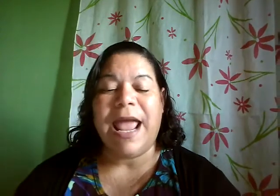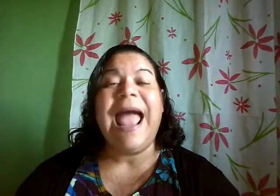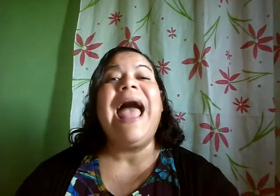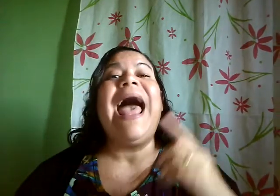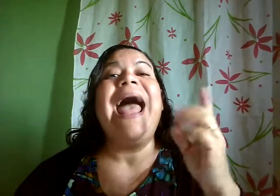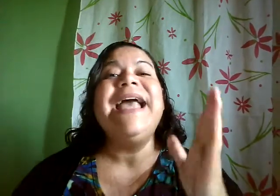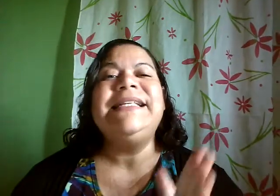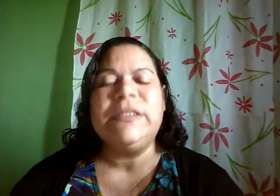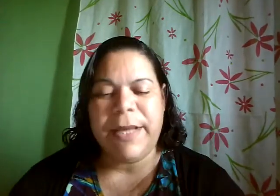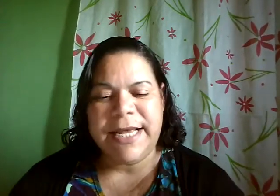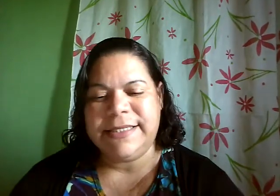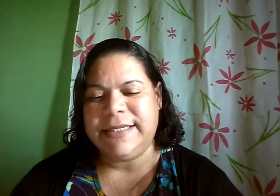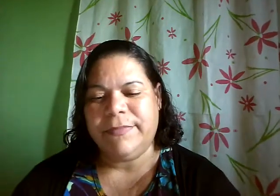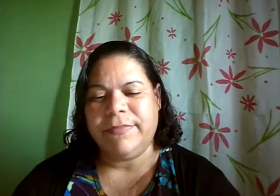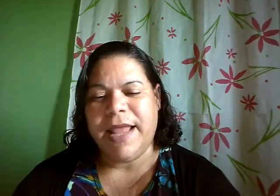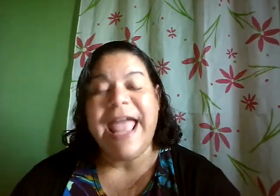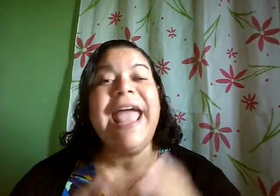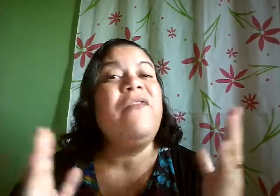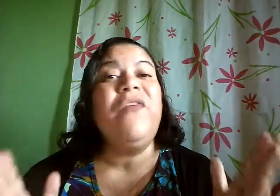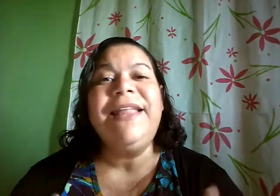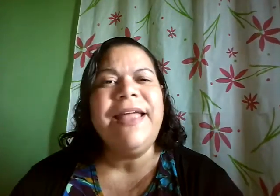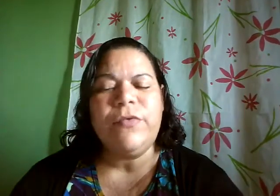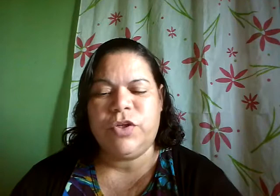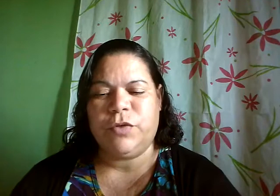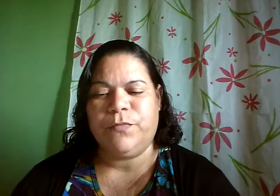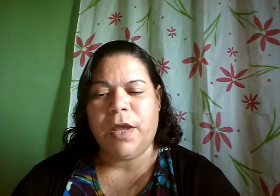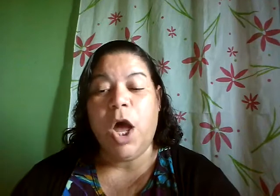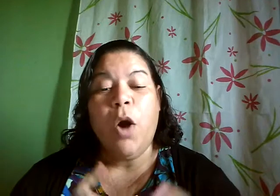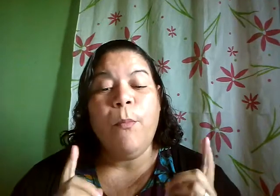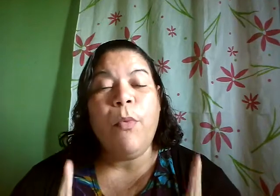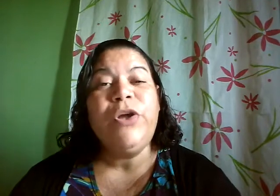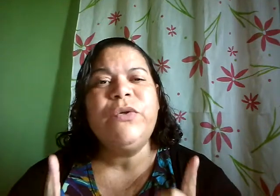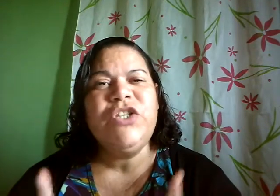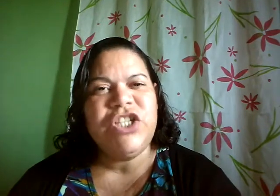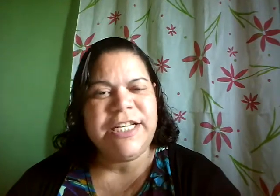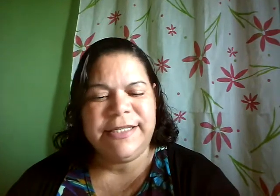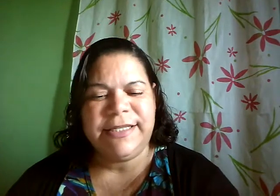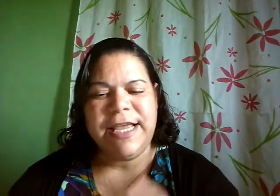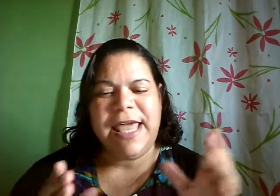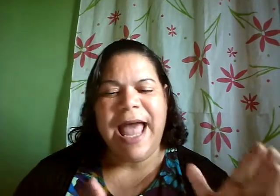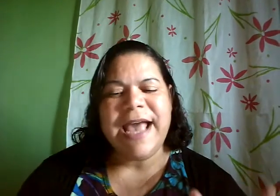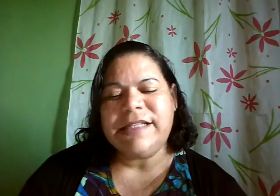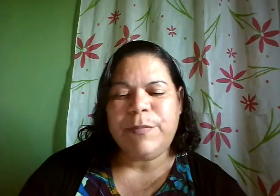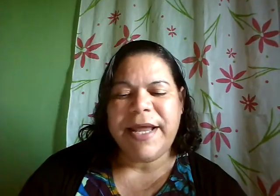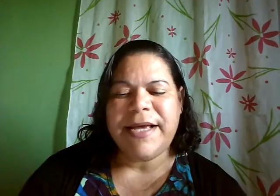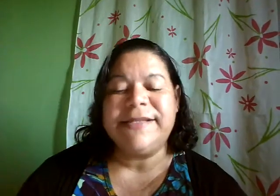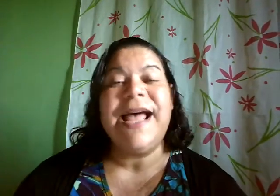A esperança é a fé em Deus. Muitos dizem que a esperança